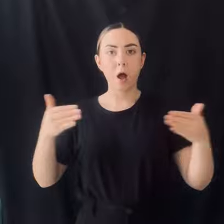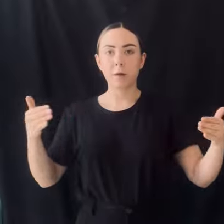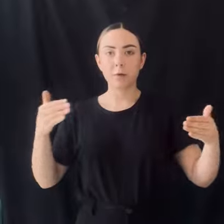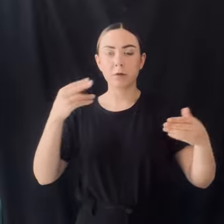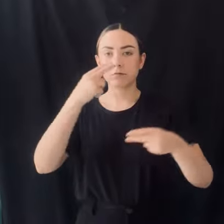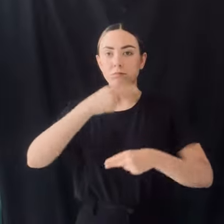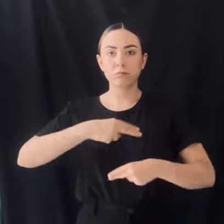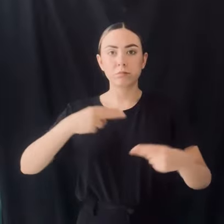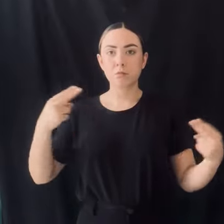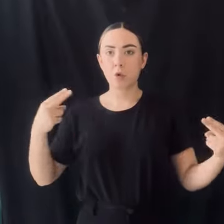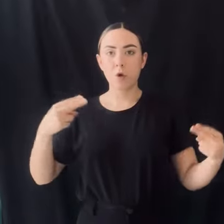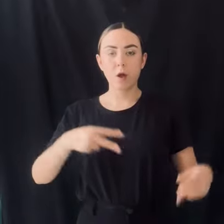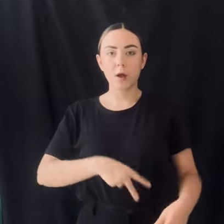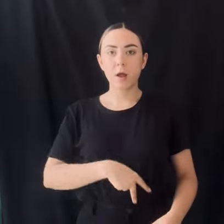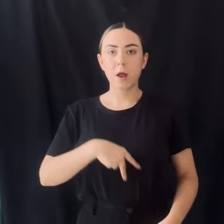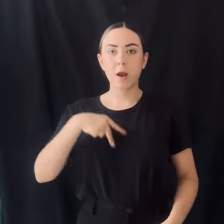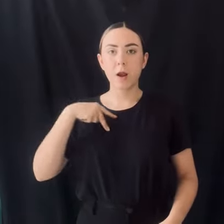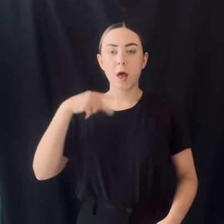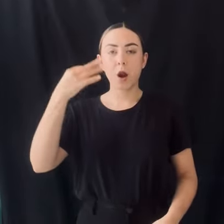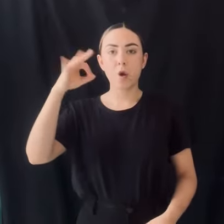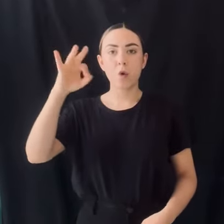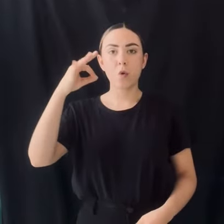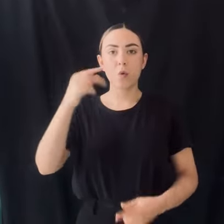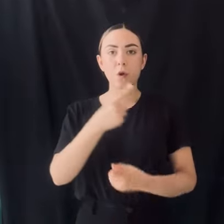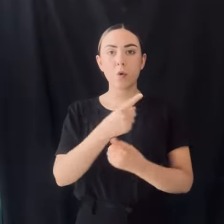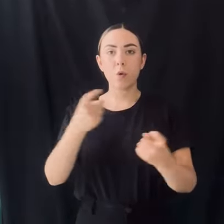solo necesitas reservar tu plaza para venir y darnos tu apoyo.